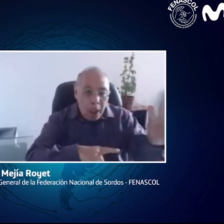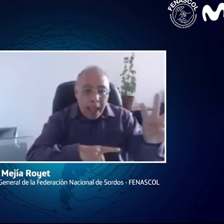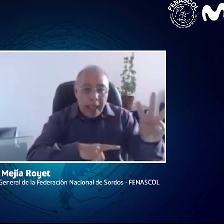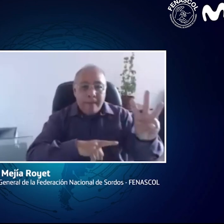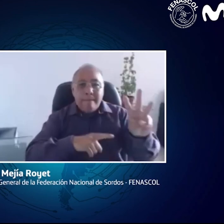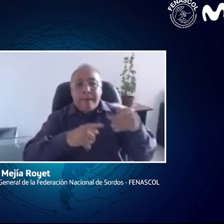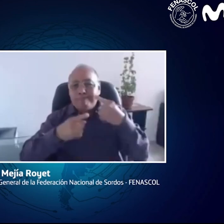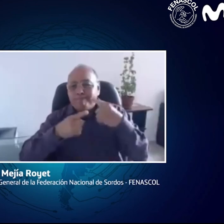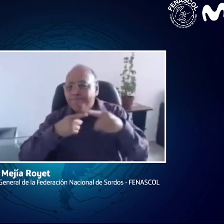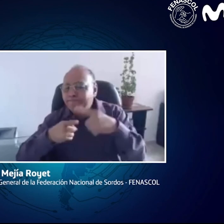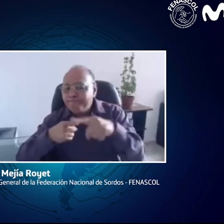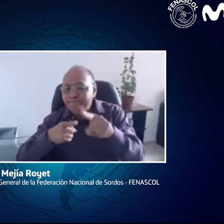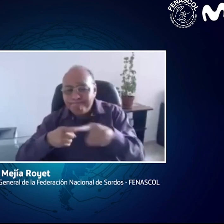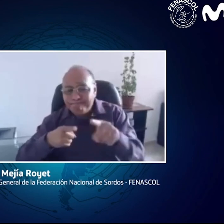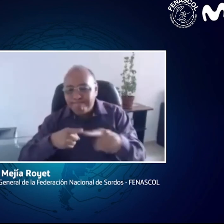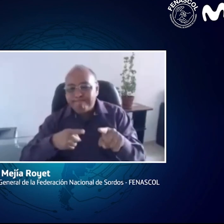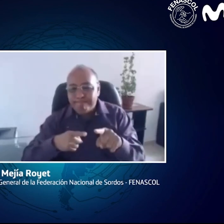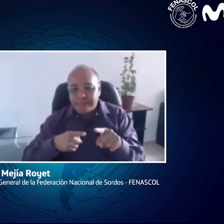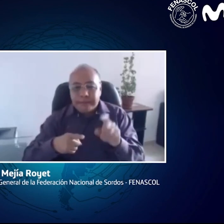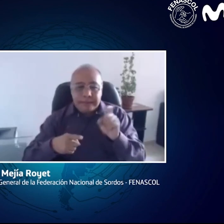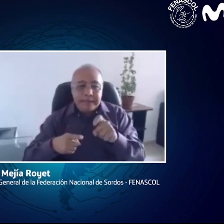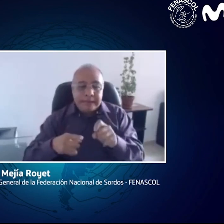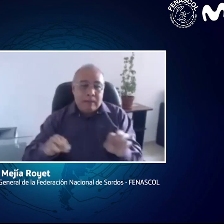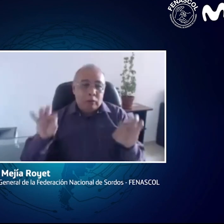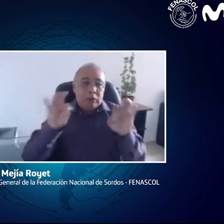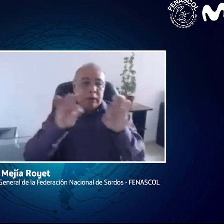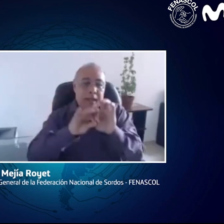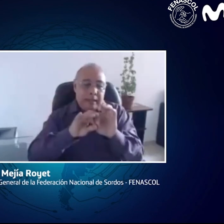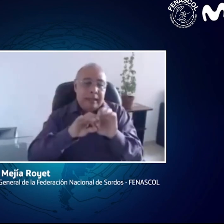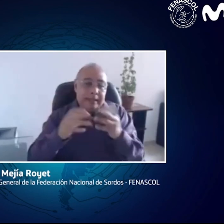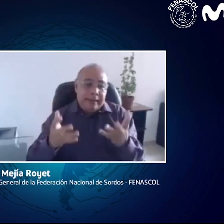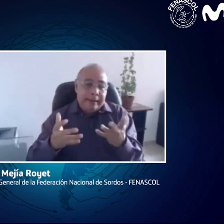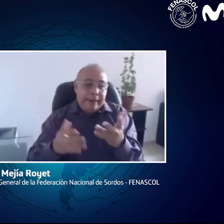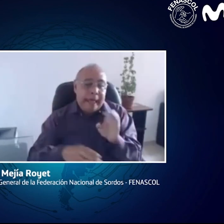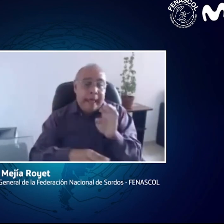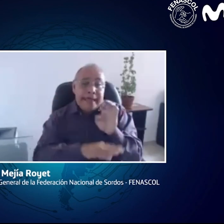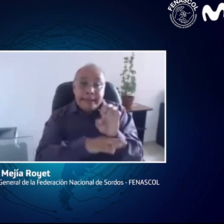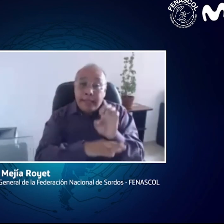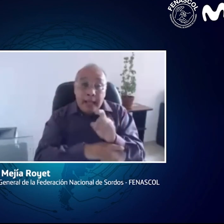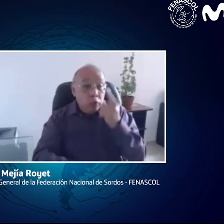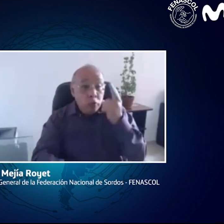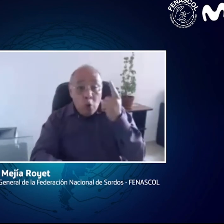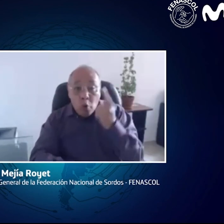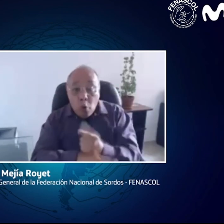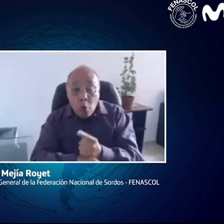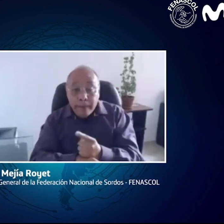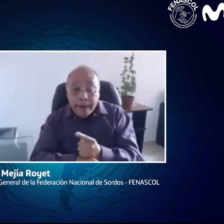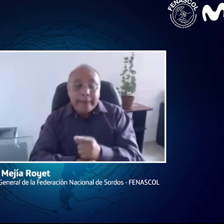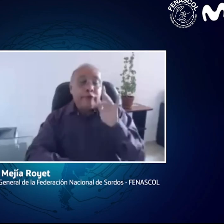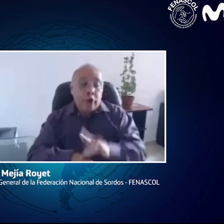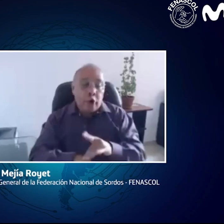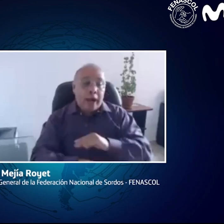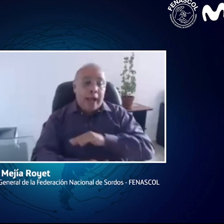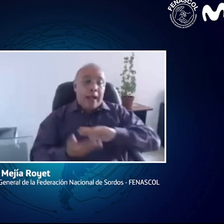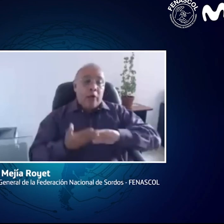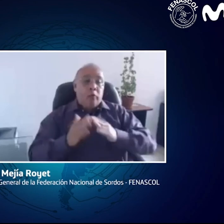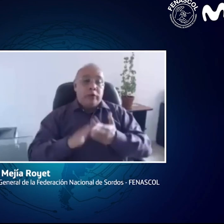información en las páginas web, sino en todos los espacios. Entonces, las entidades que no